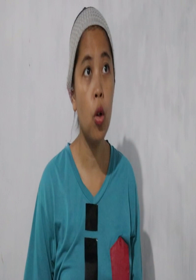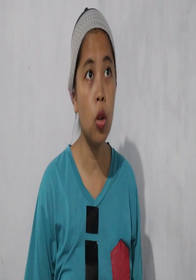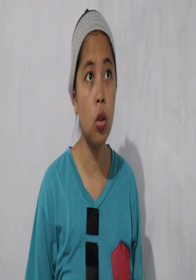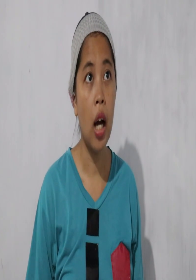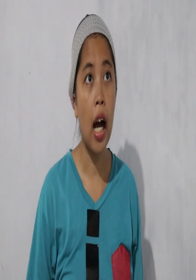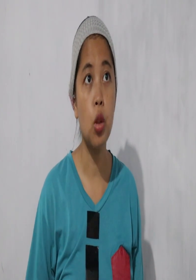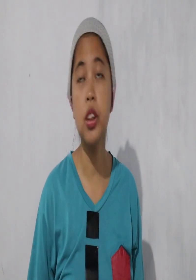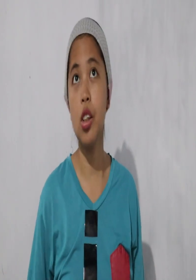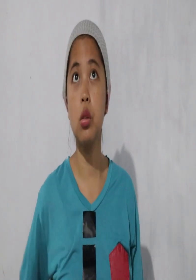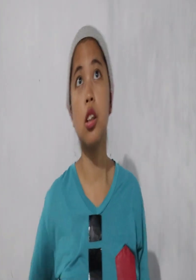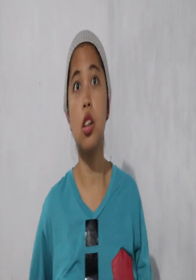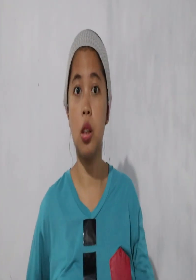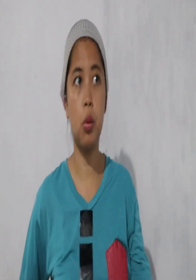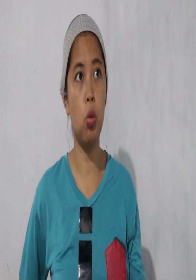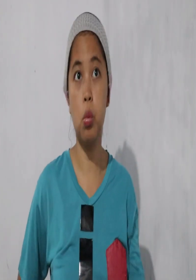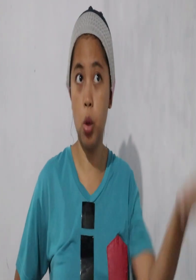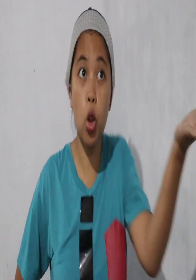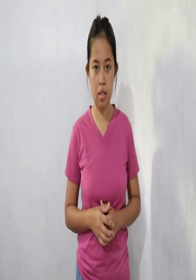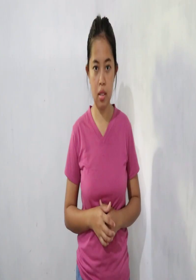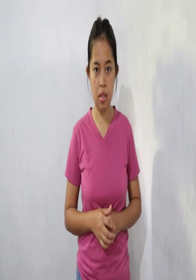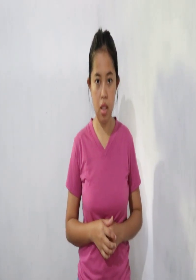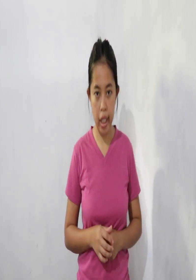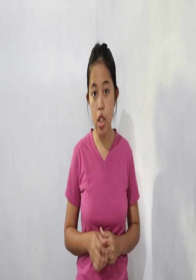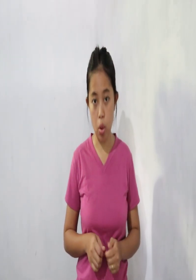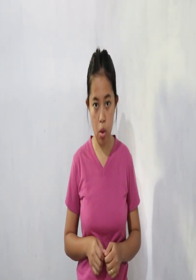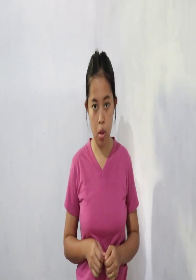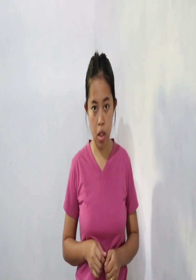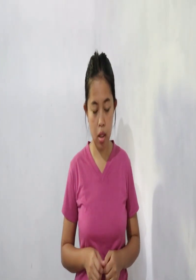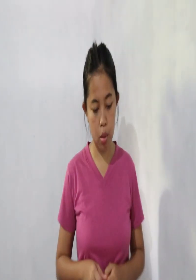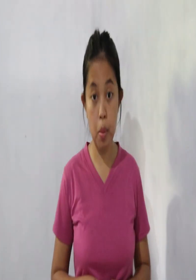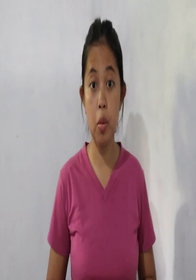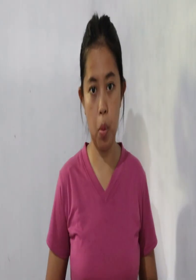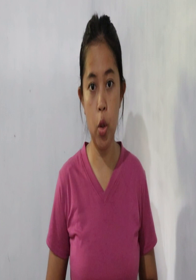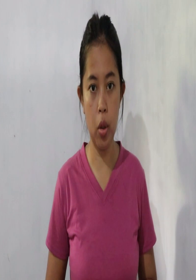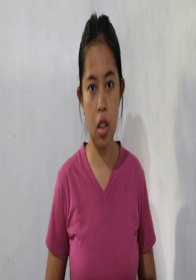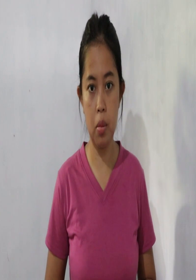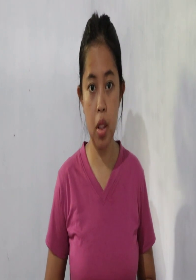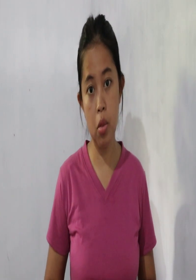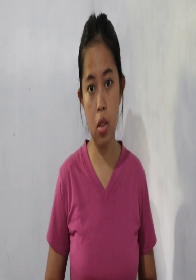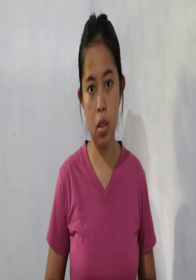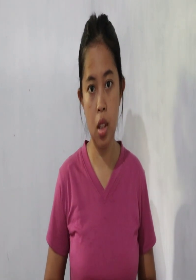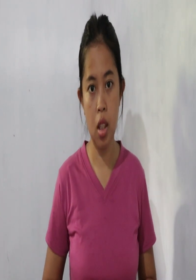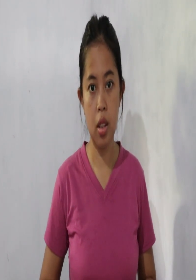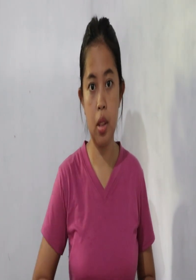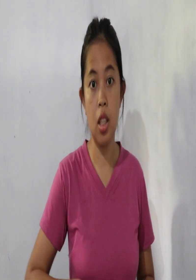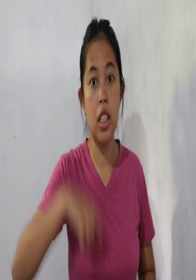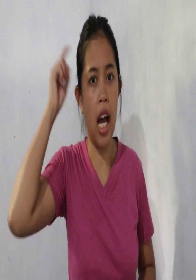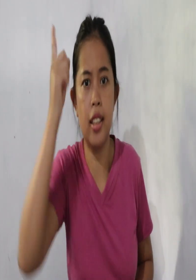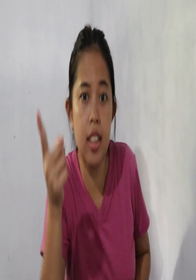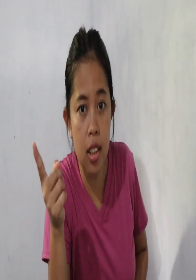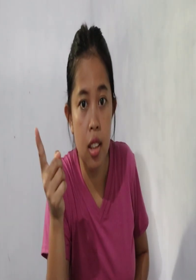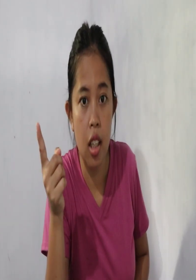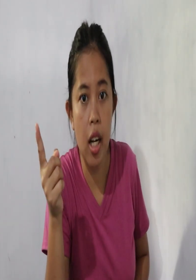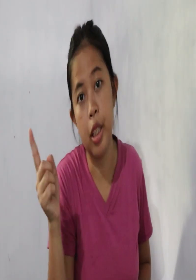Oh, tapi tak pernah tahu pun akak suka tengok burung. Besok, kelab pencinta burung ada aktiviti memahati burung. Jadi,